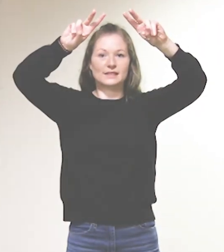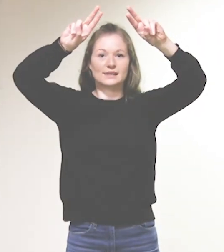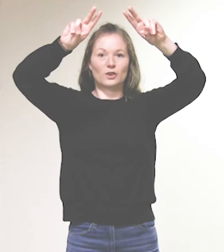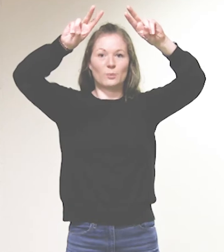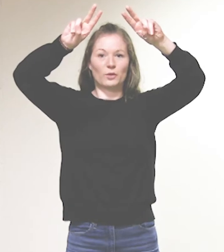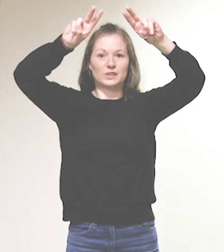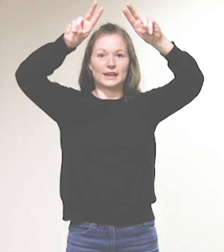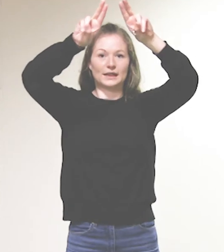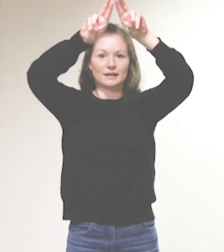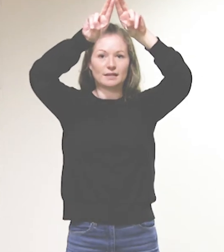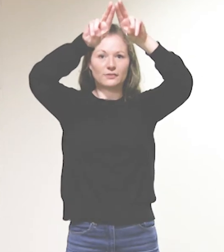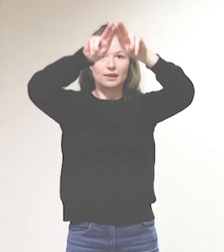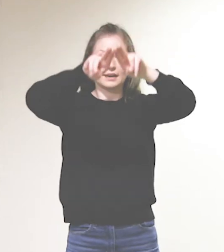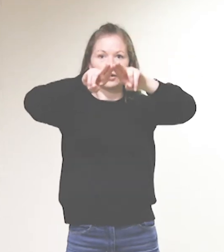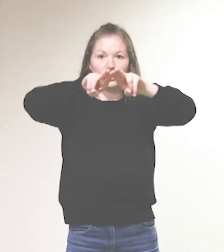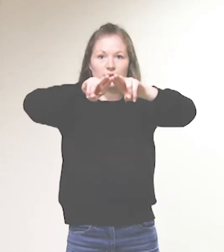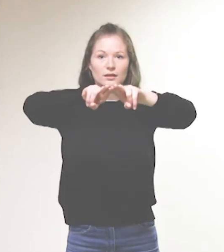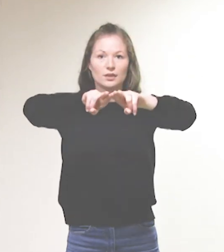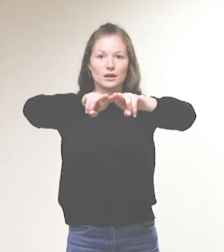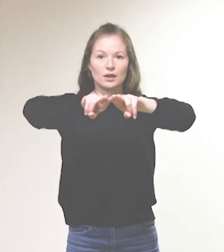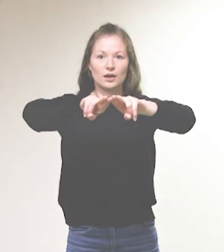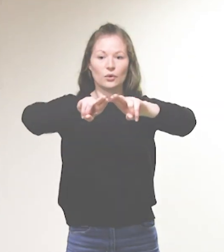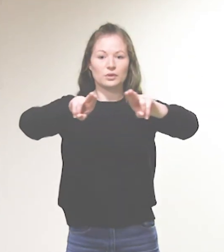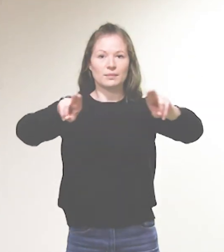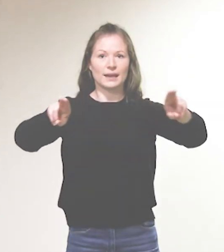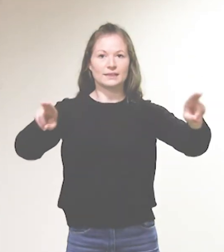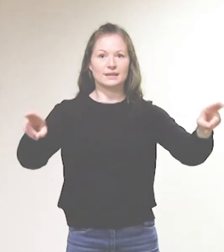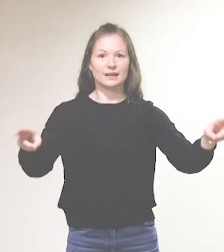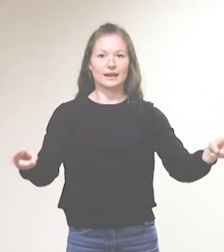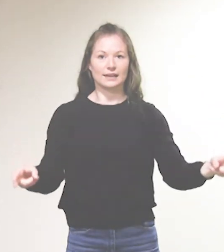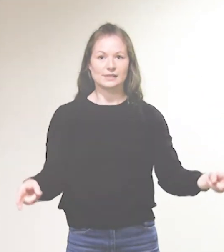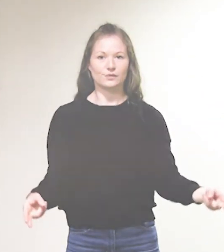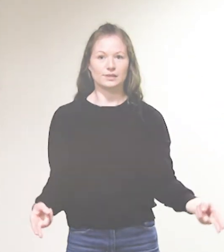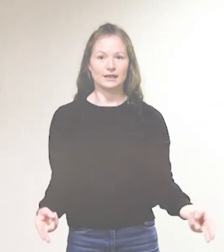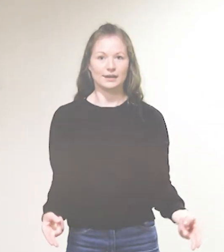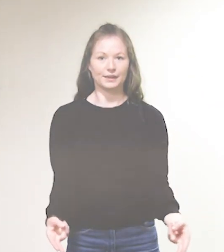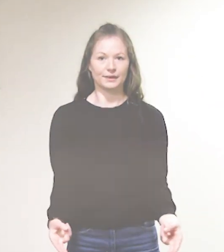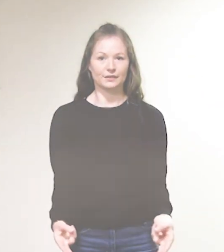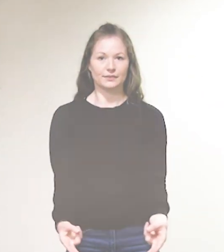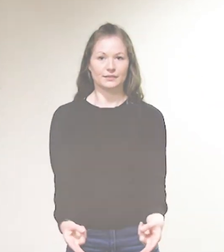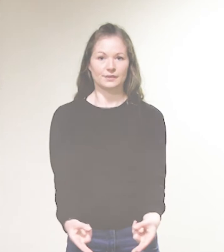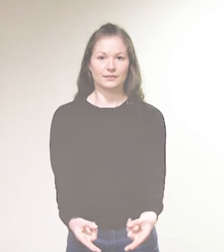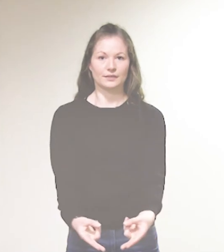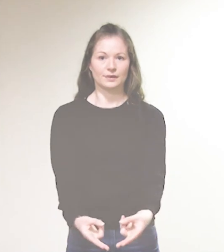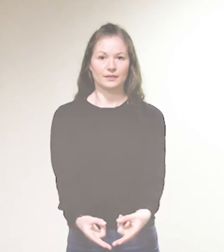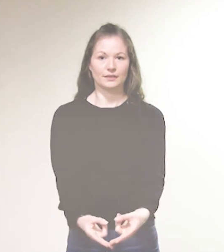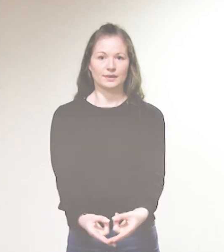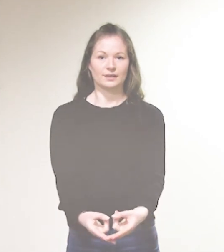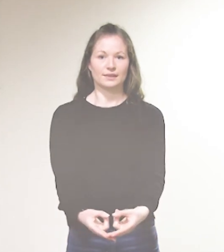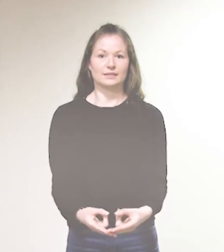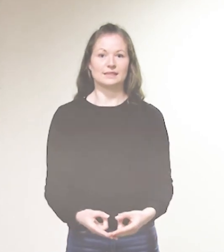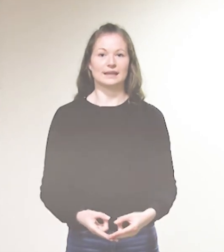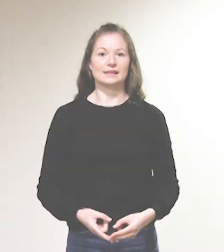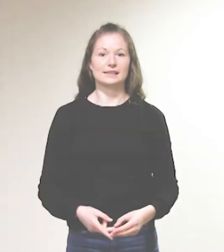kommen auf die Erde. Fahren nach unten und machen den Kreis für die Erde. Das Ganze